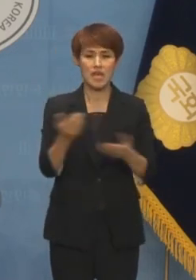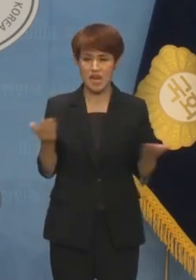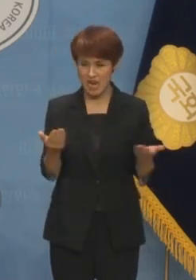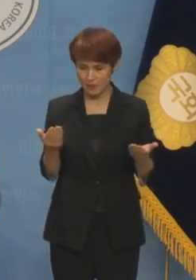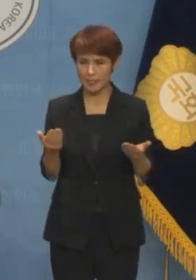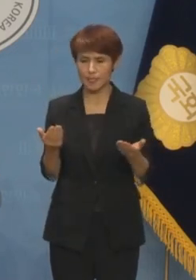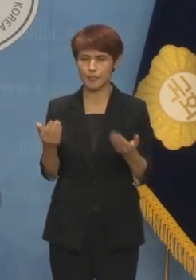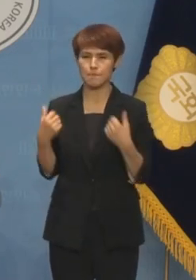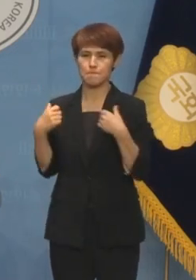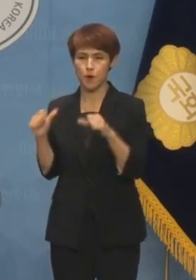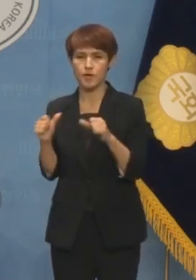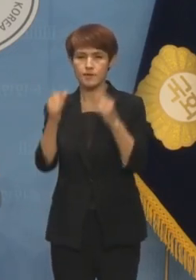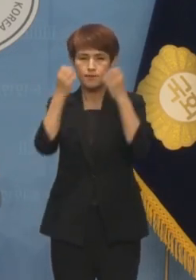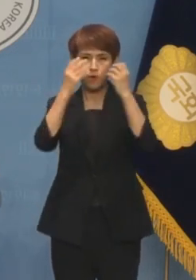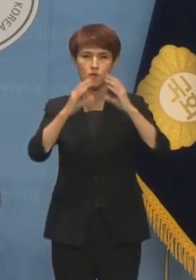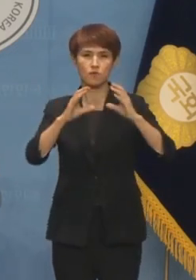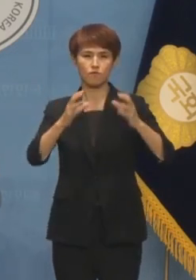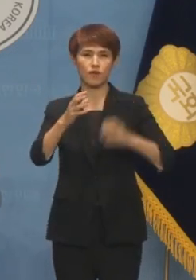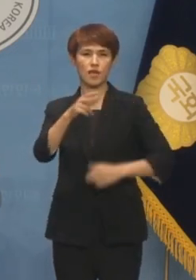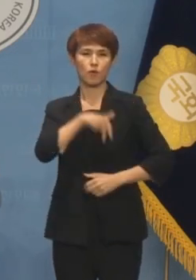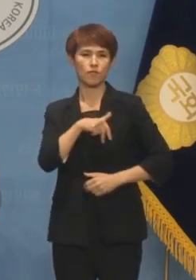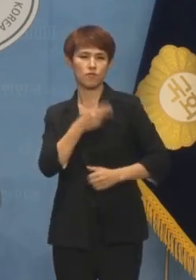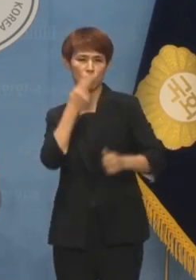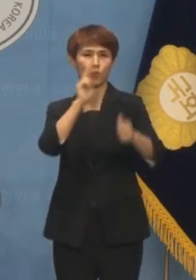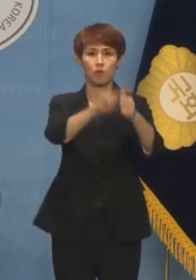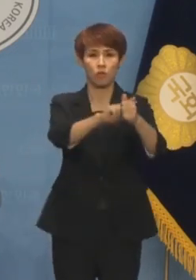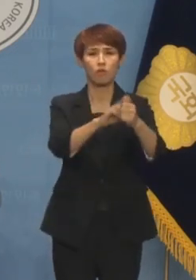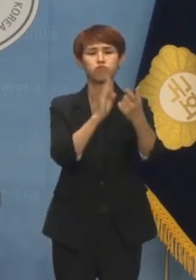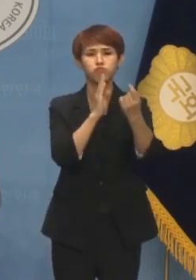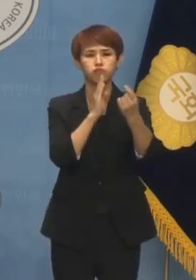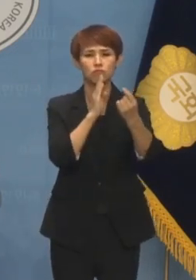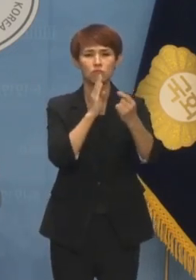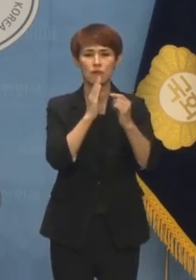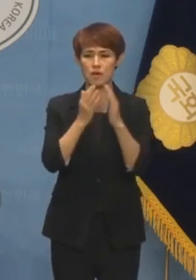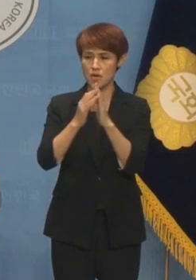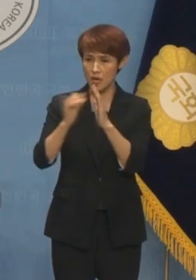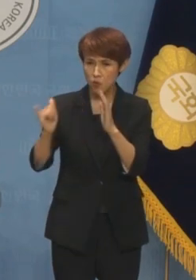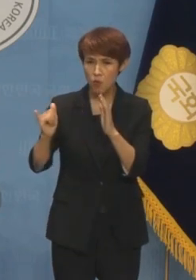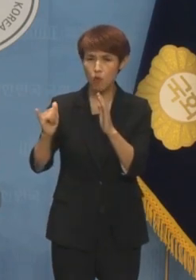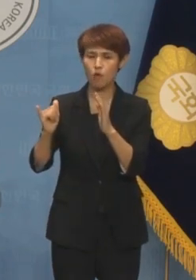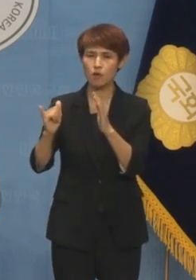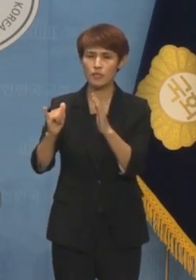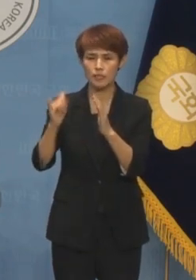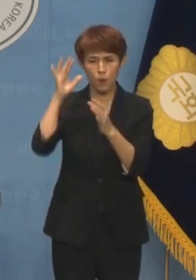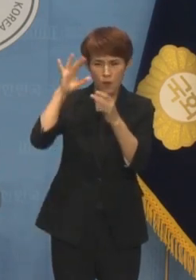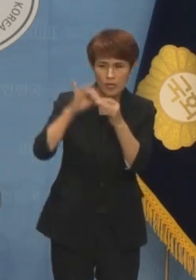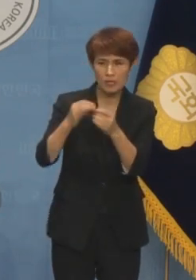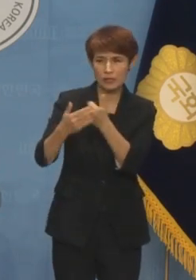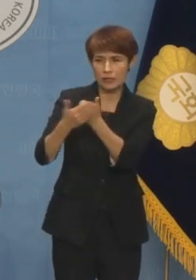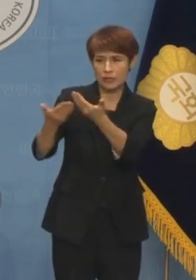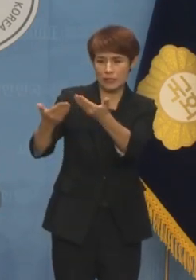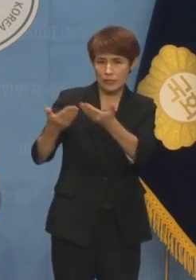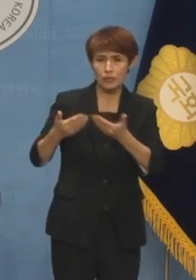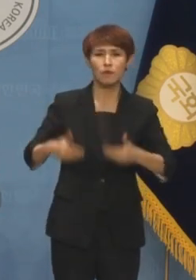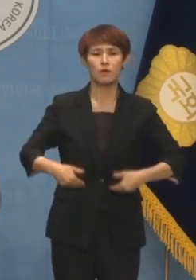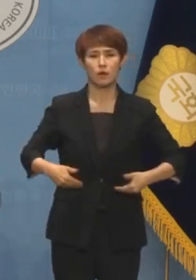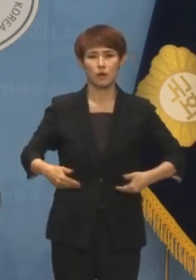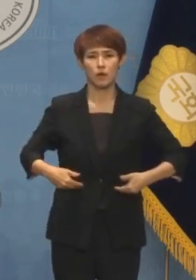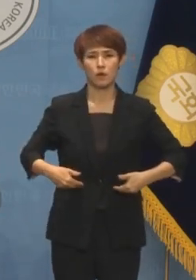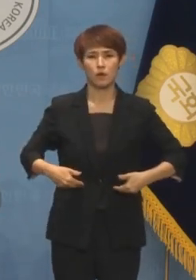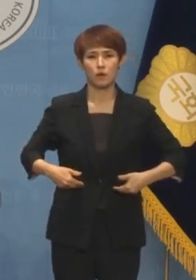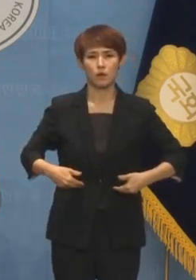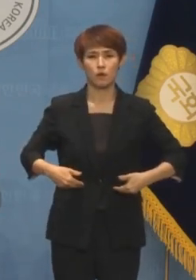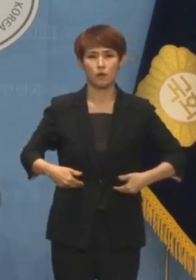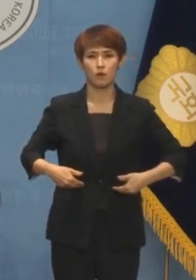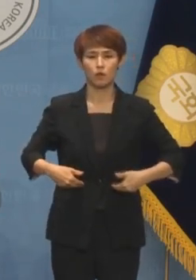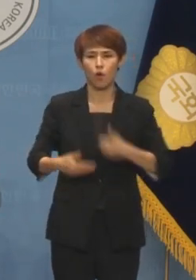새로운 세계에 도전하는 것입니다 가족과 지인의 동의와 협력은 물론 든든한